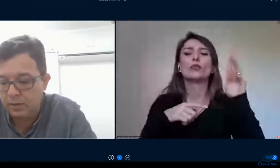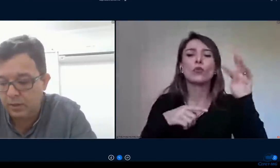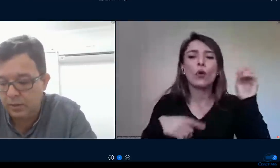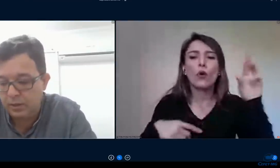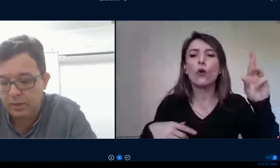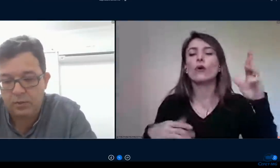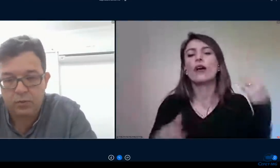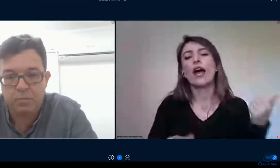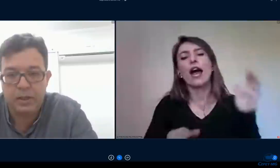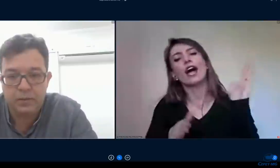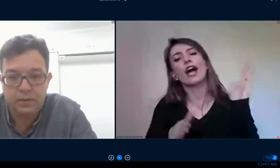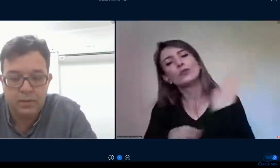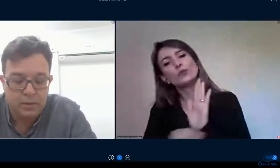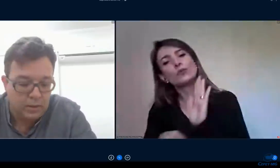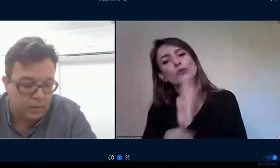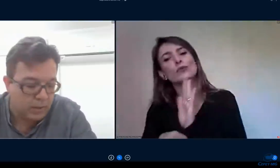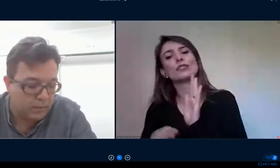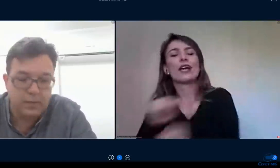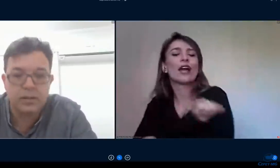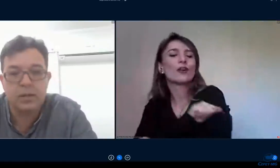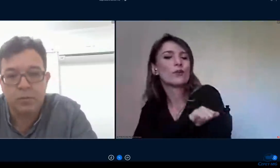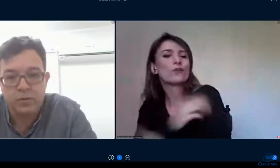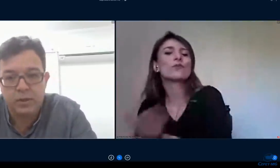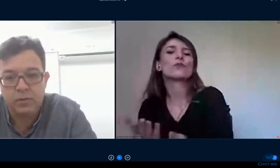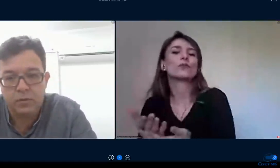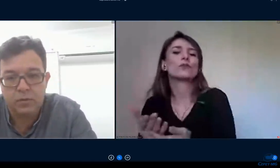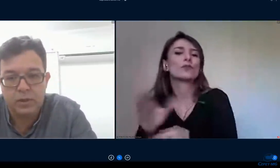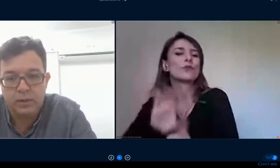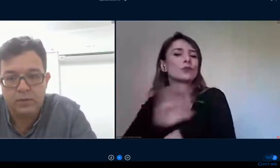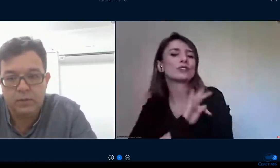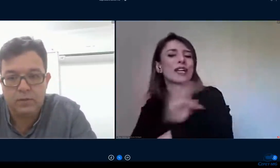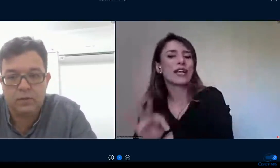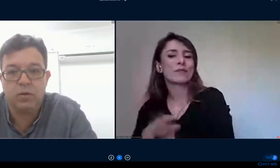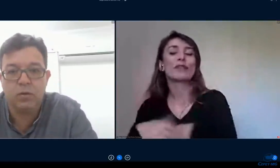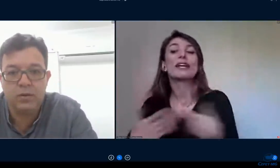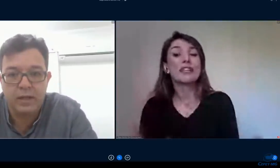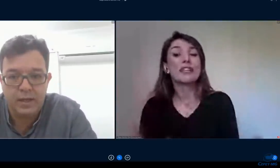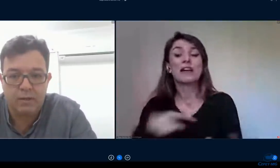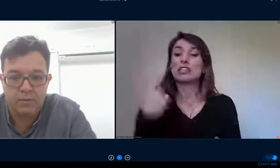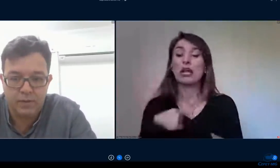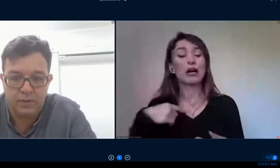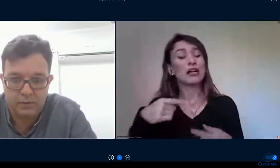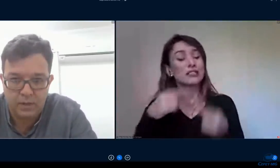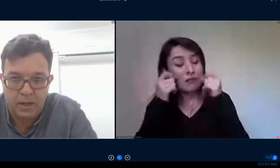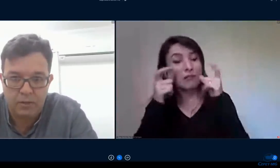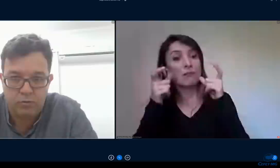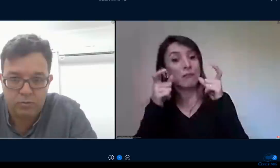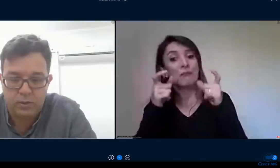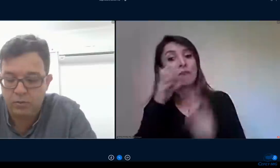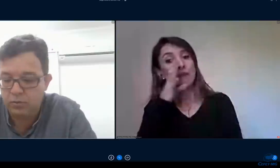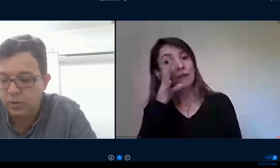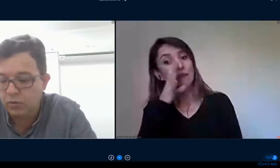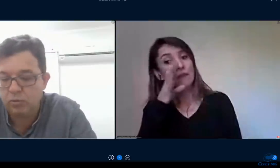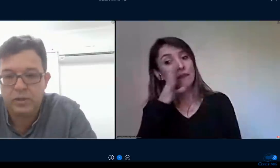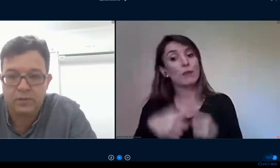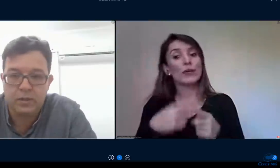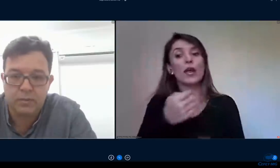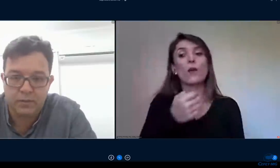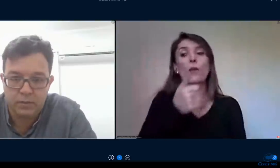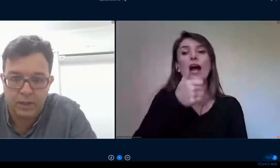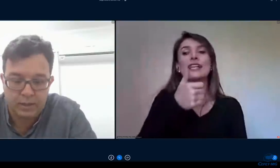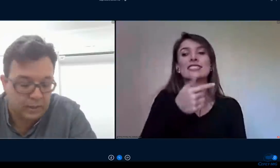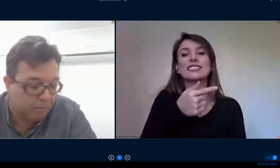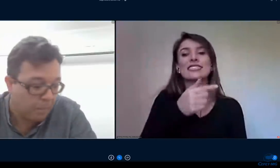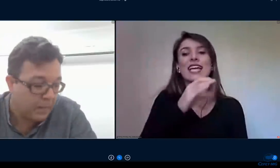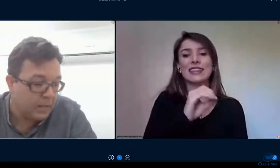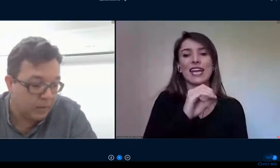para nossa surpresa quase 70% dos estudantes se voluntariaram a fazer esse trabalho junto aos estudantes